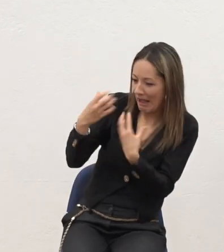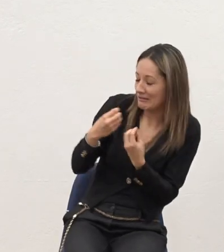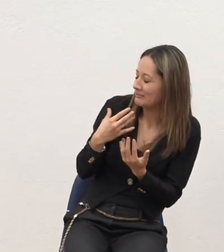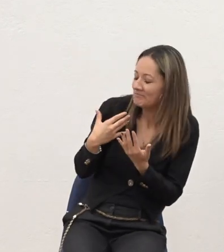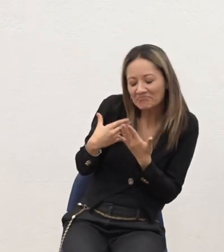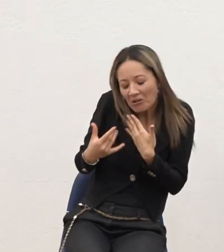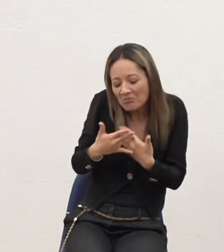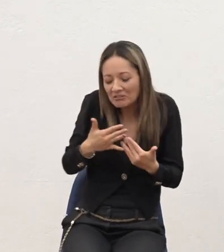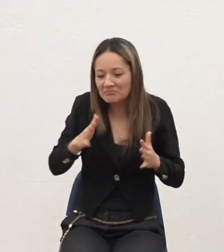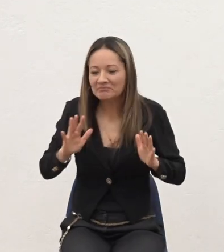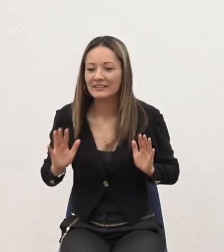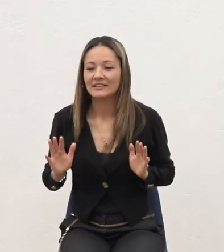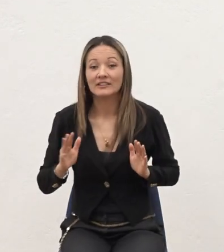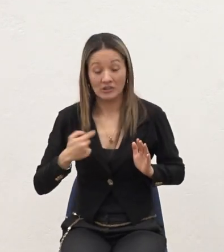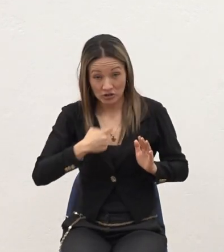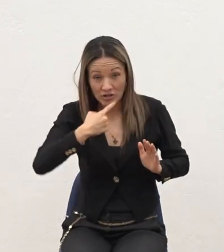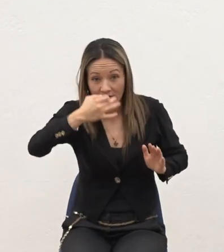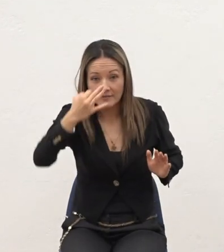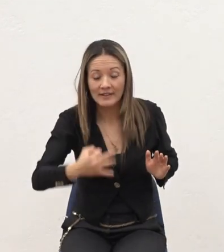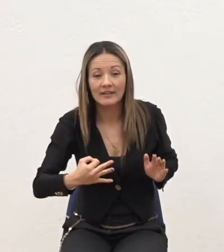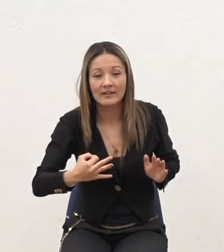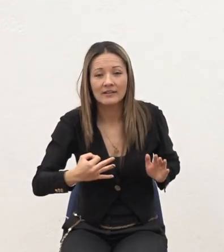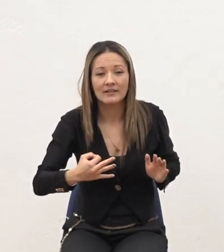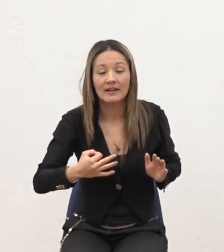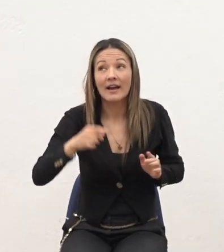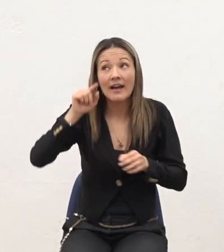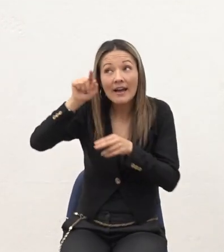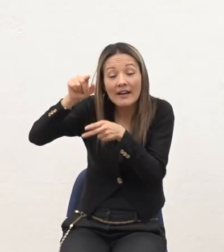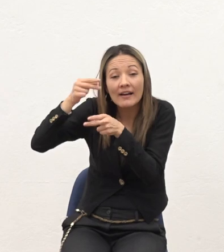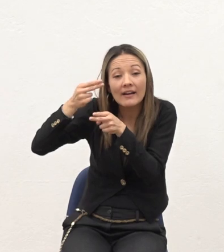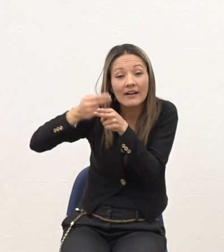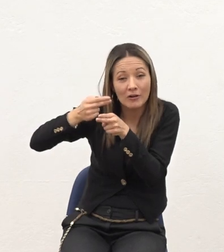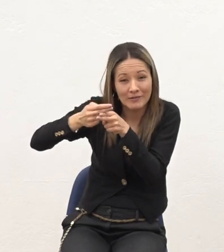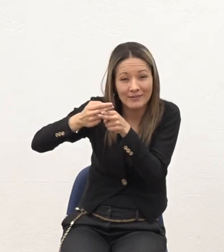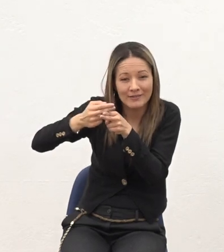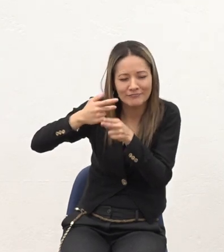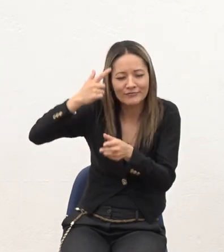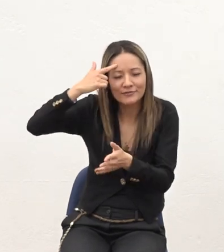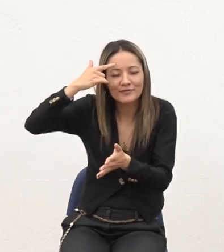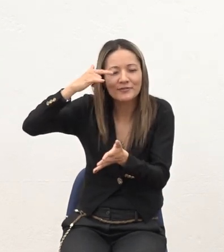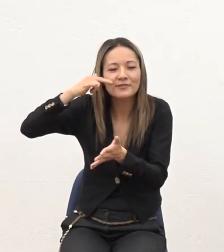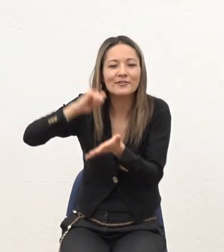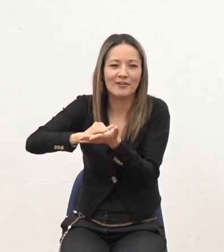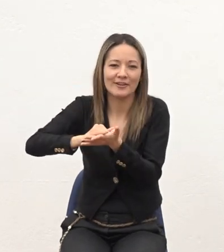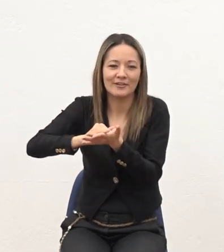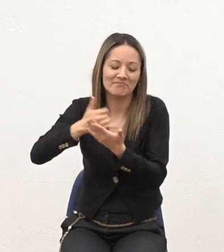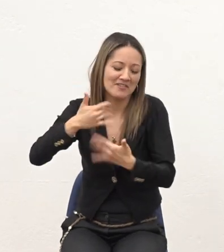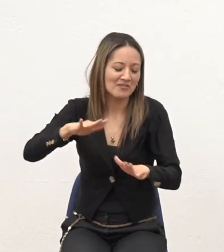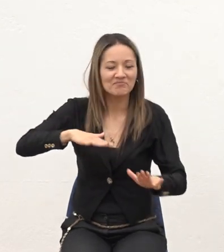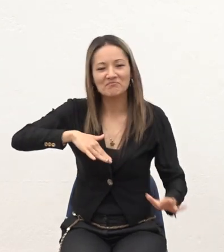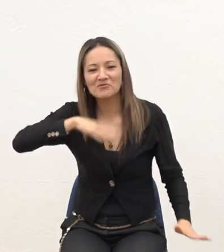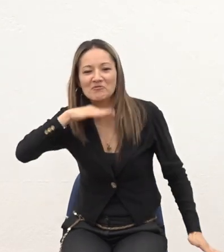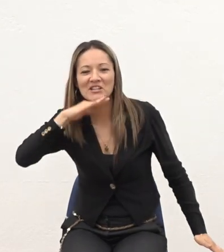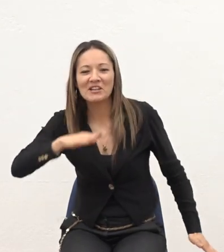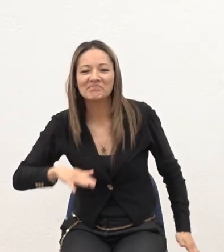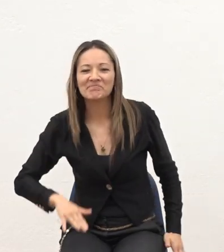hermanos Lo único que les puedo decir Es que En ese nombre Yo creo Y con eso basta Vamos a ponernos